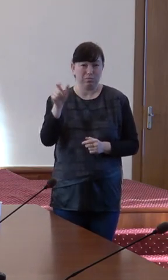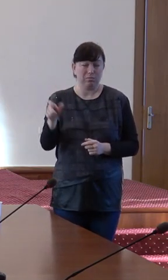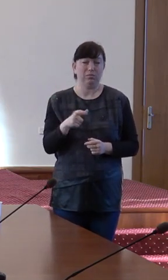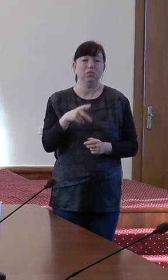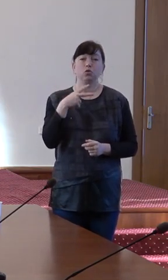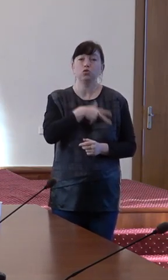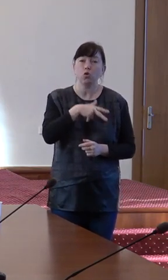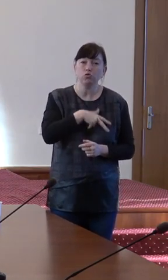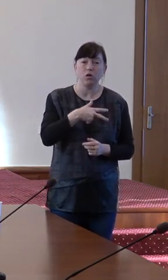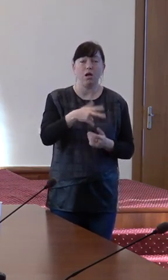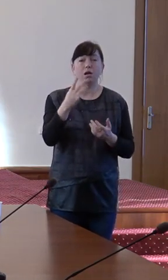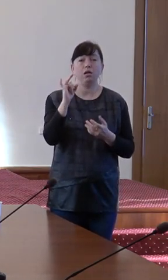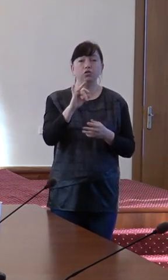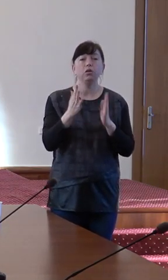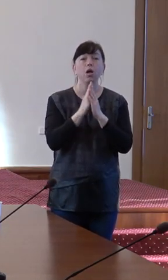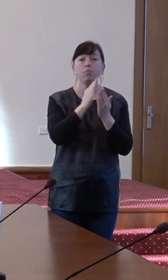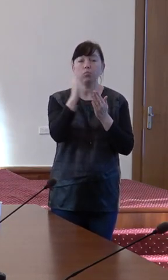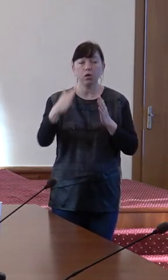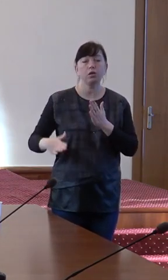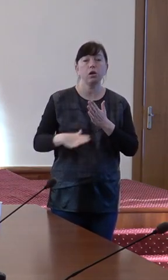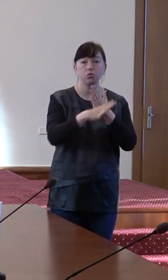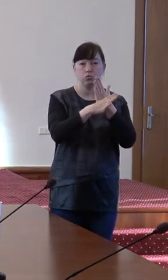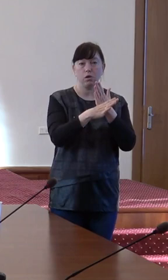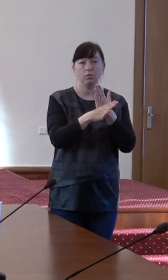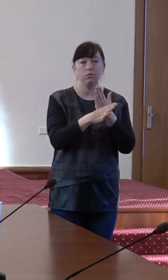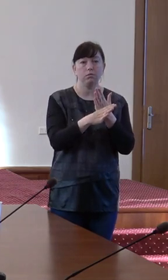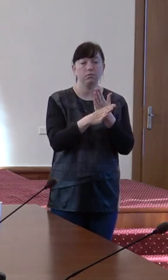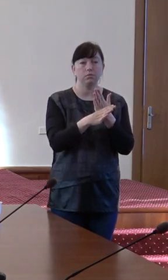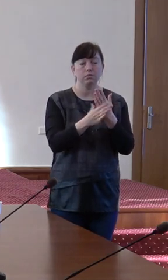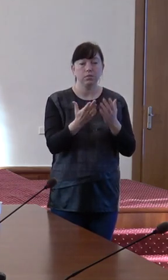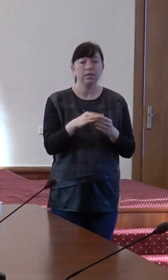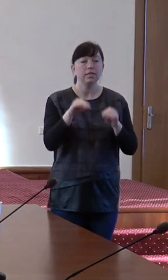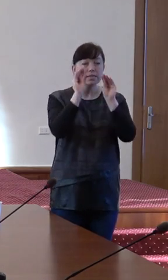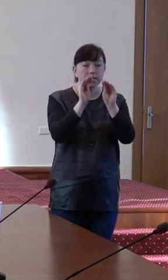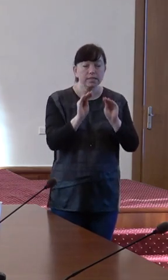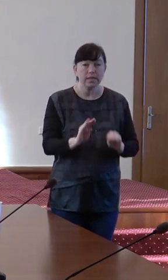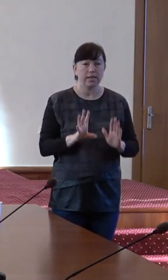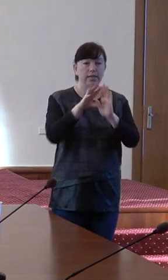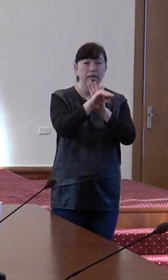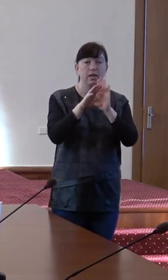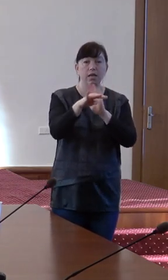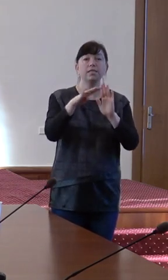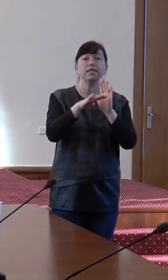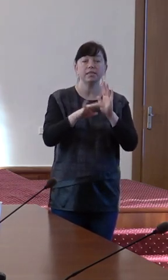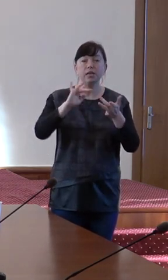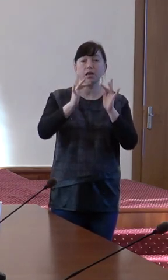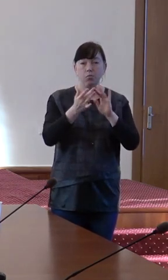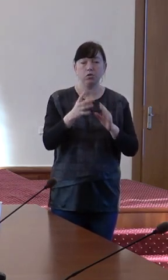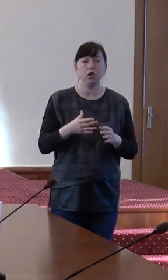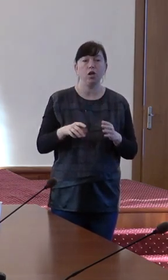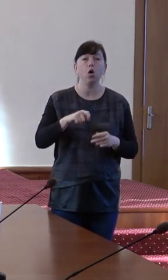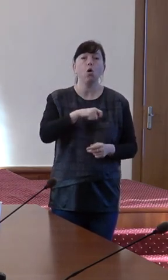bibliotecari, ne-au ajutat în a înscrie în sistemul de compensației peste 300